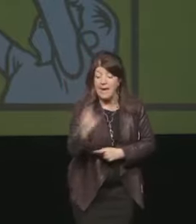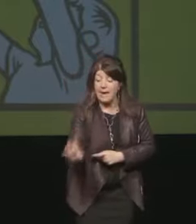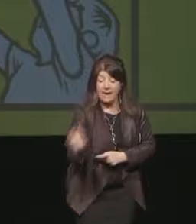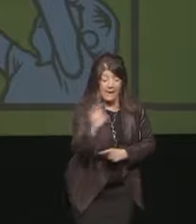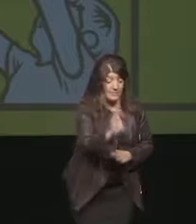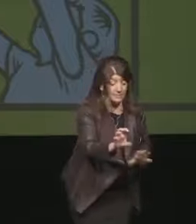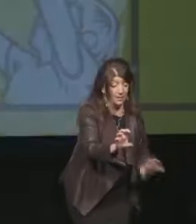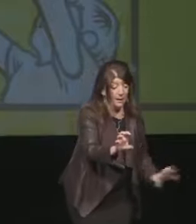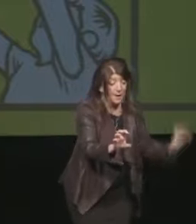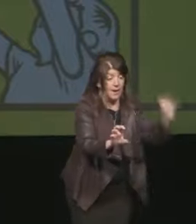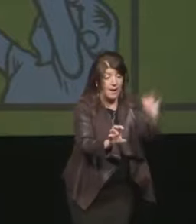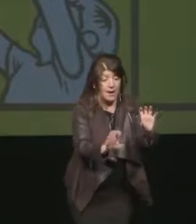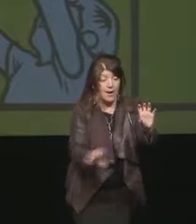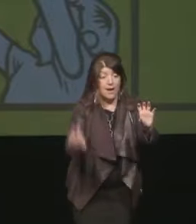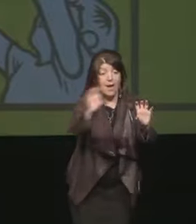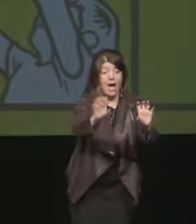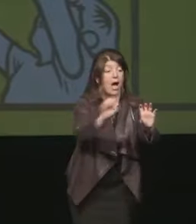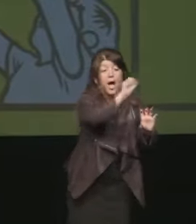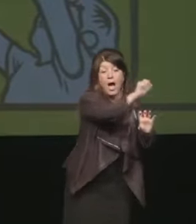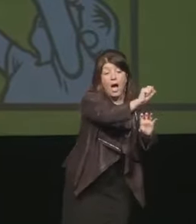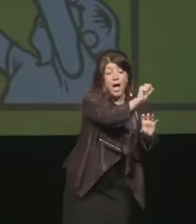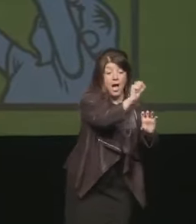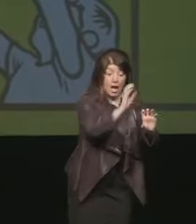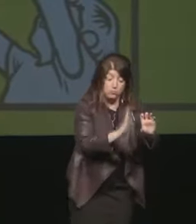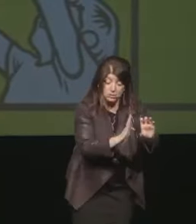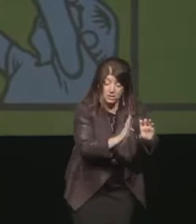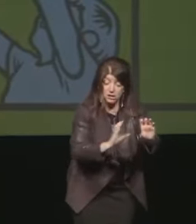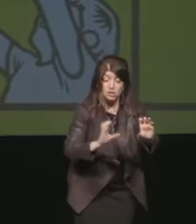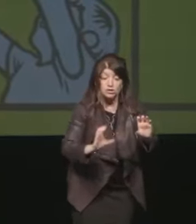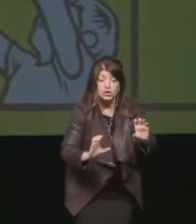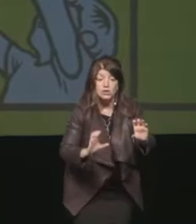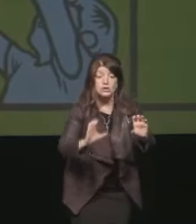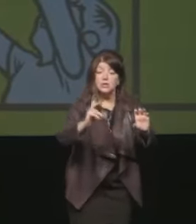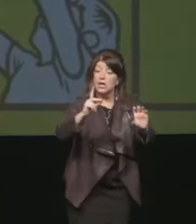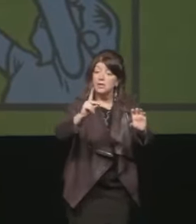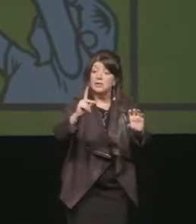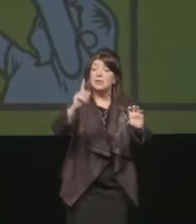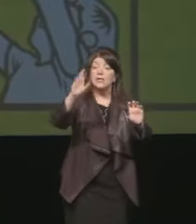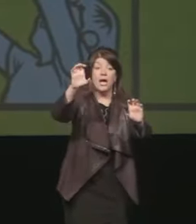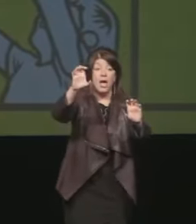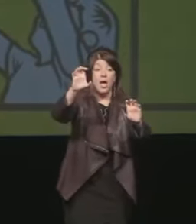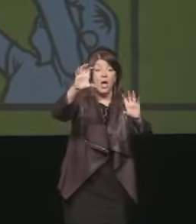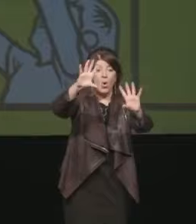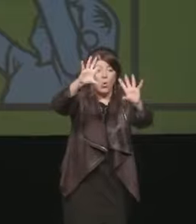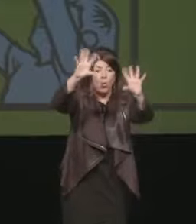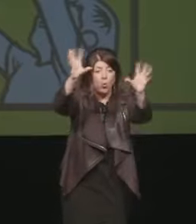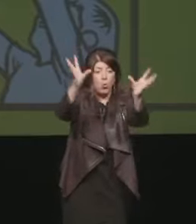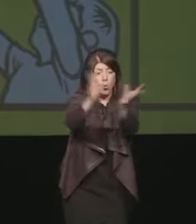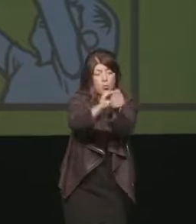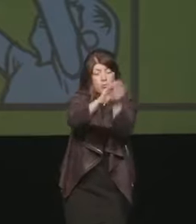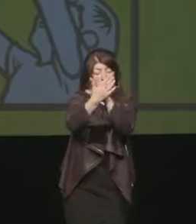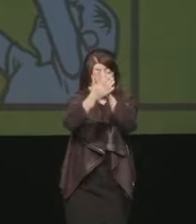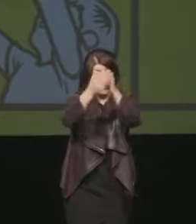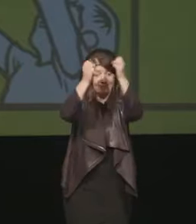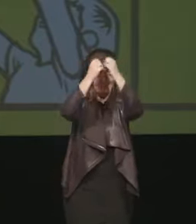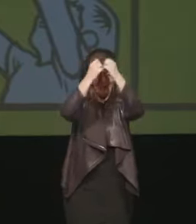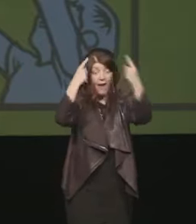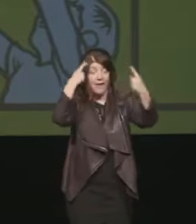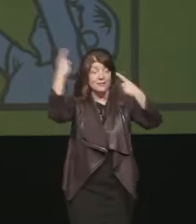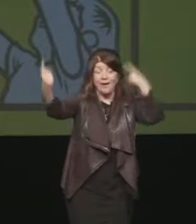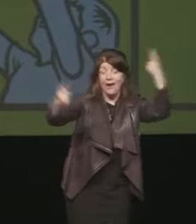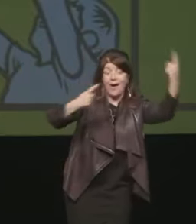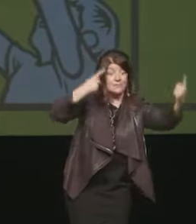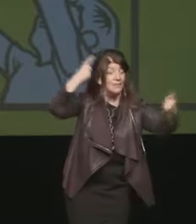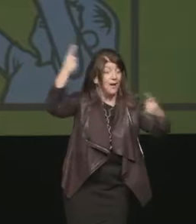su ogni lettera riposava un gruppo di idee così fece l'uomo dovunque nello stesso momento